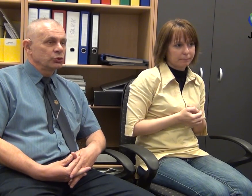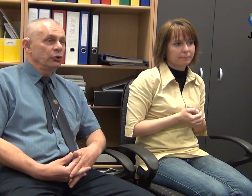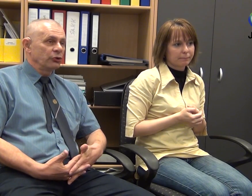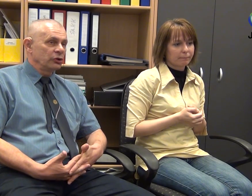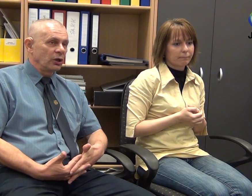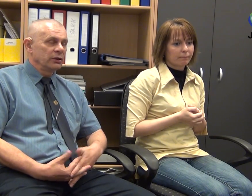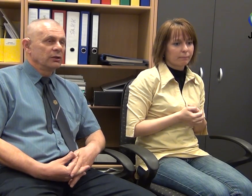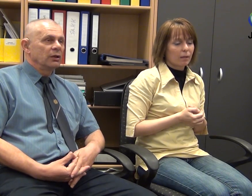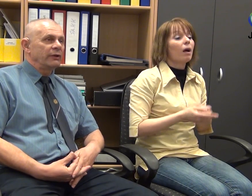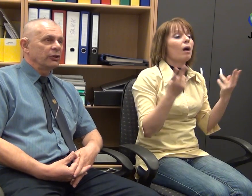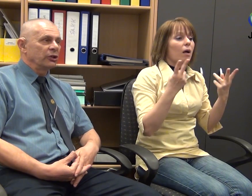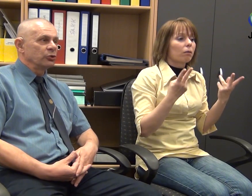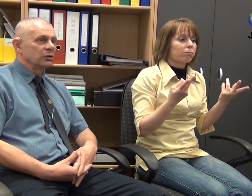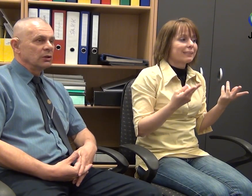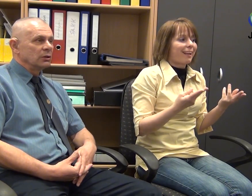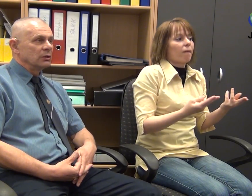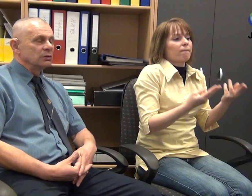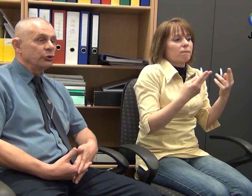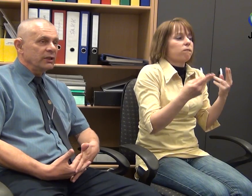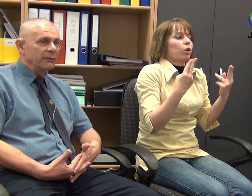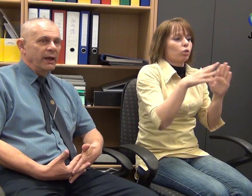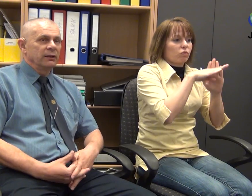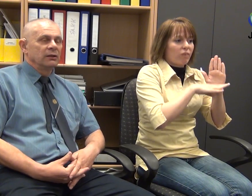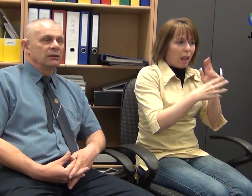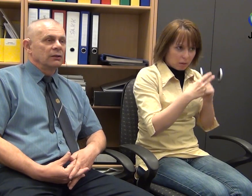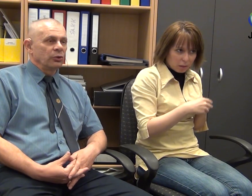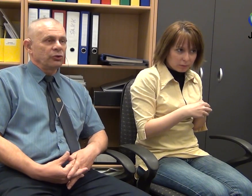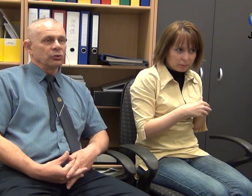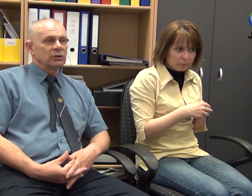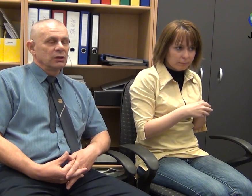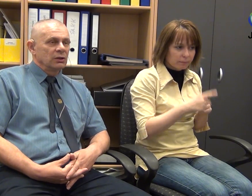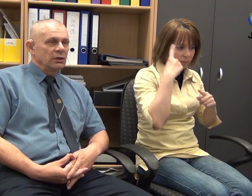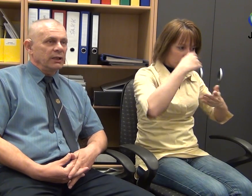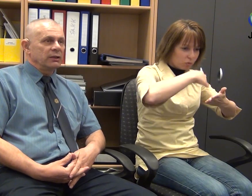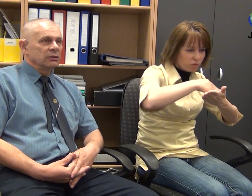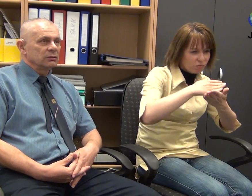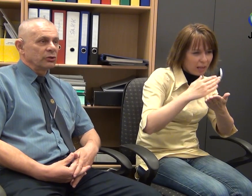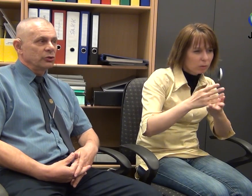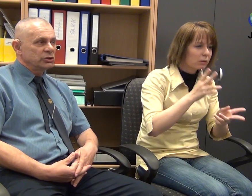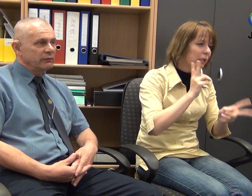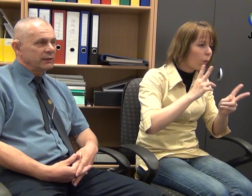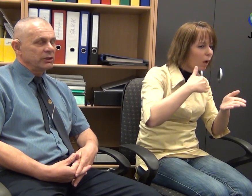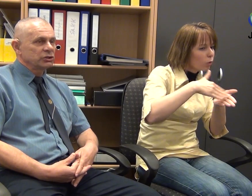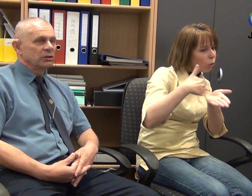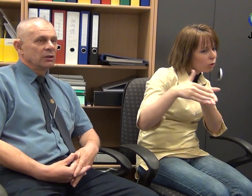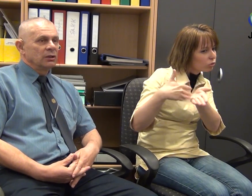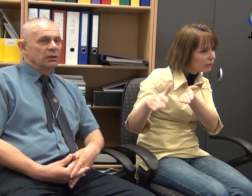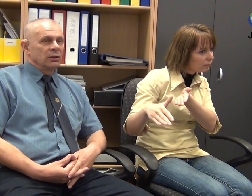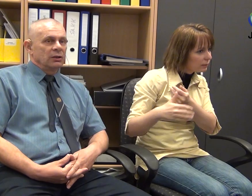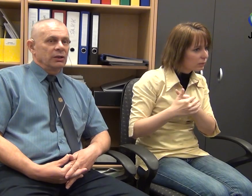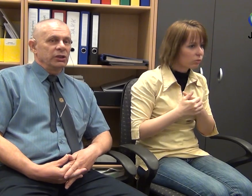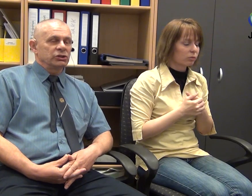Súlyozottan feladatok tükrében hoztuk szét a költségvetést,